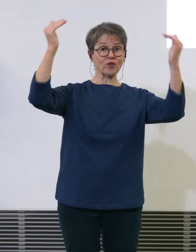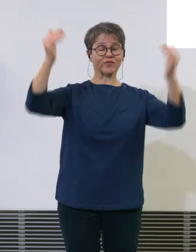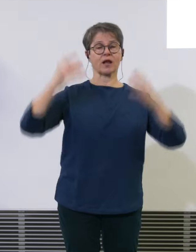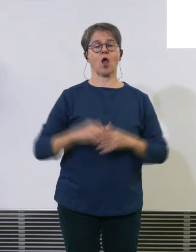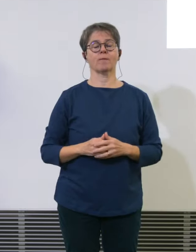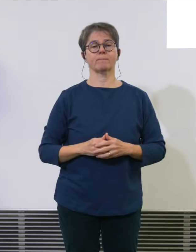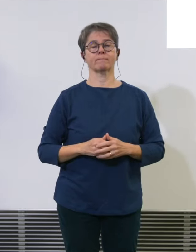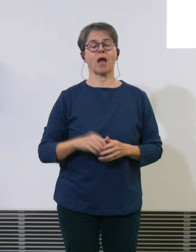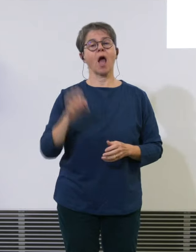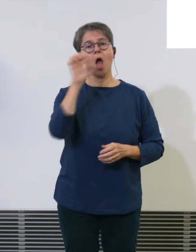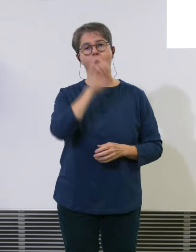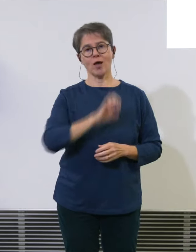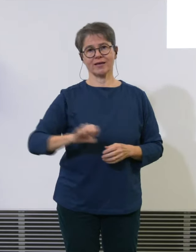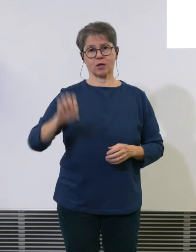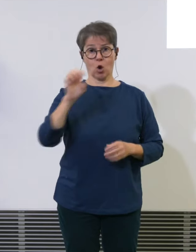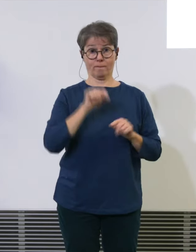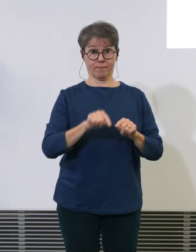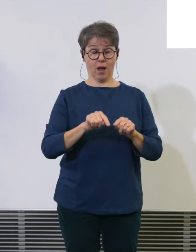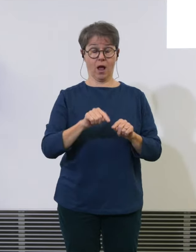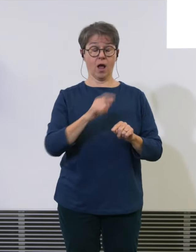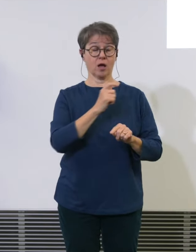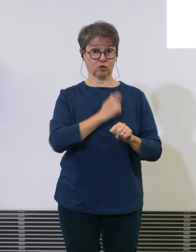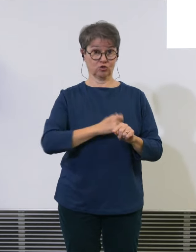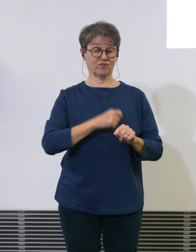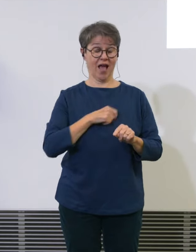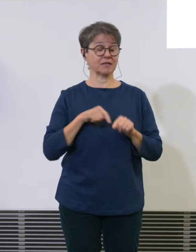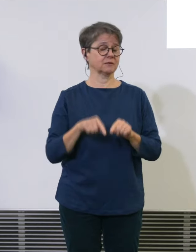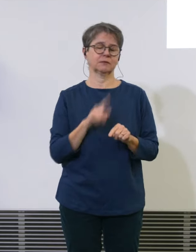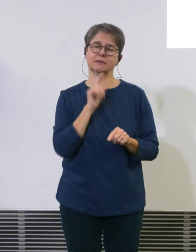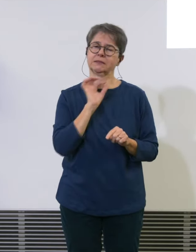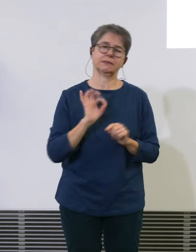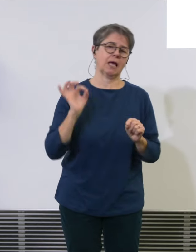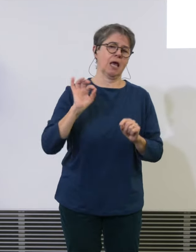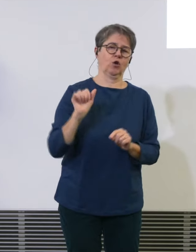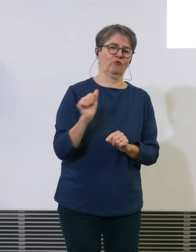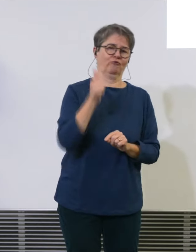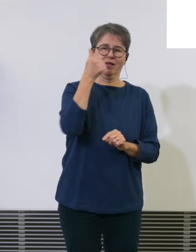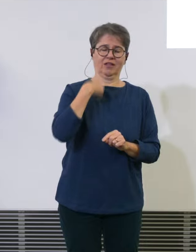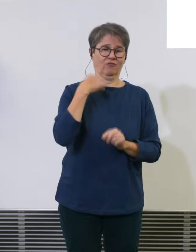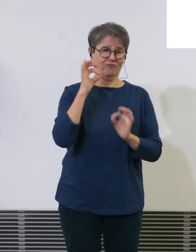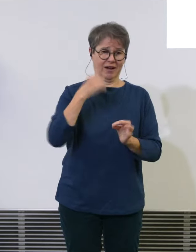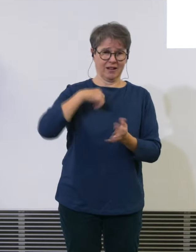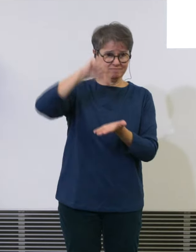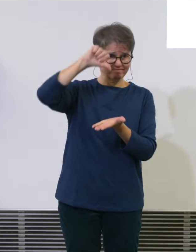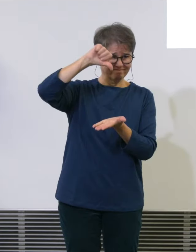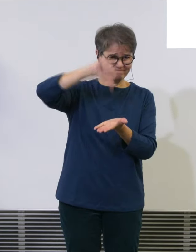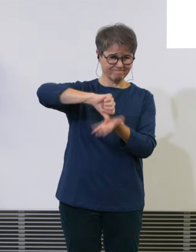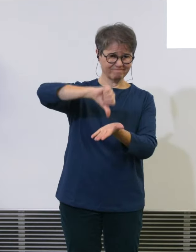und die Skyguide sehr, sehr wichtig. Wir sind da wirklich in der Mitte. Und da, wenn man die